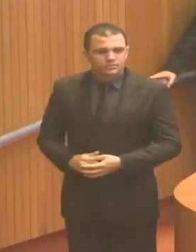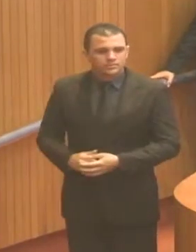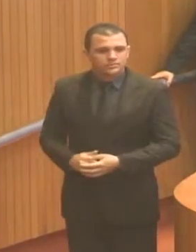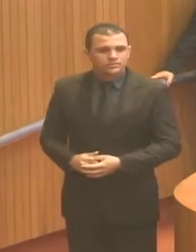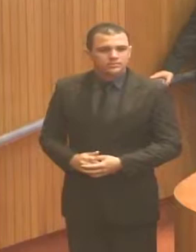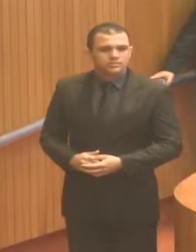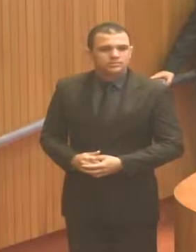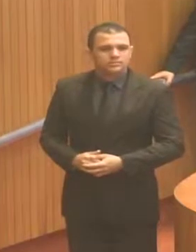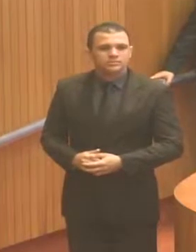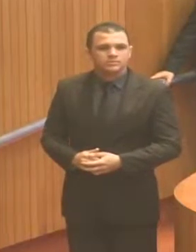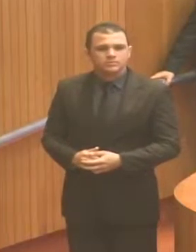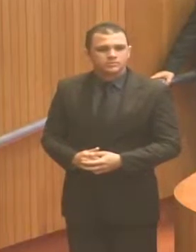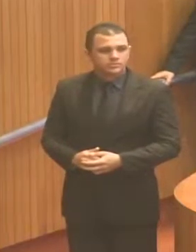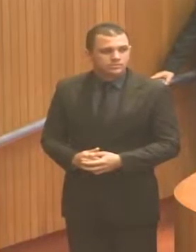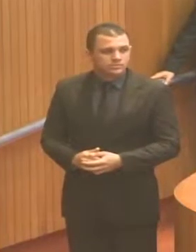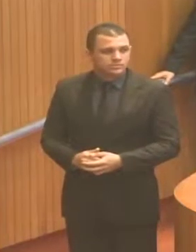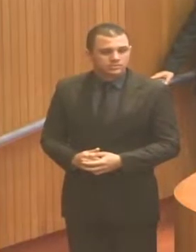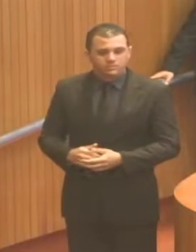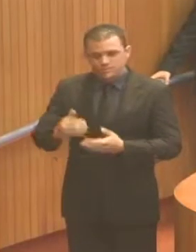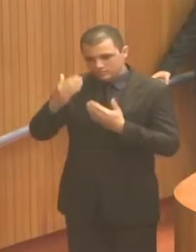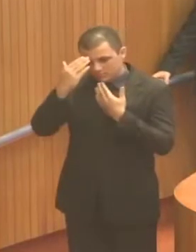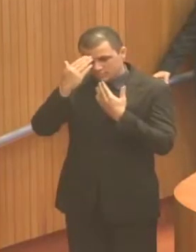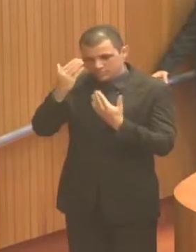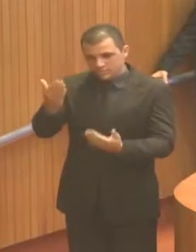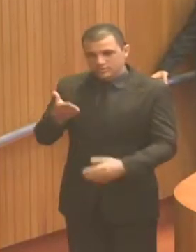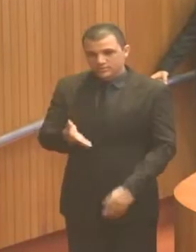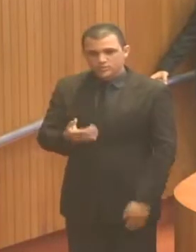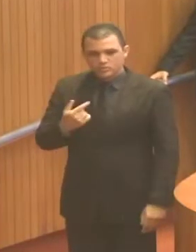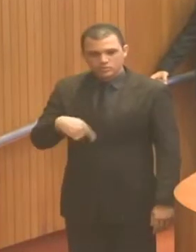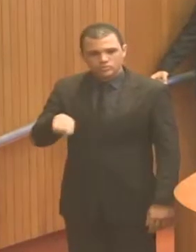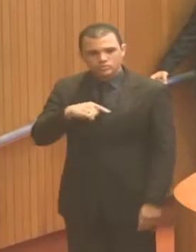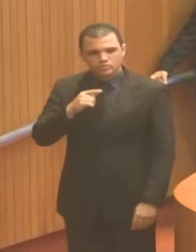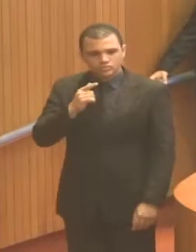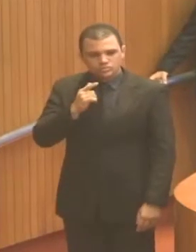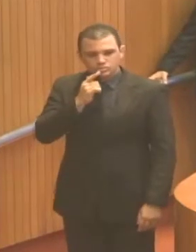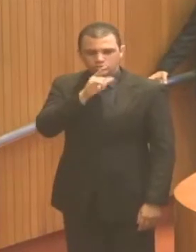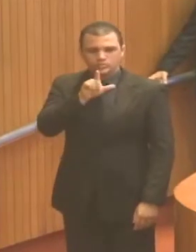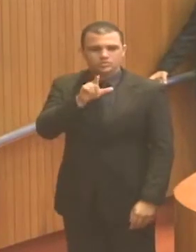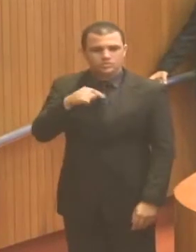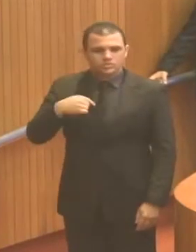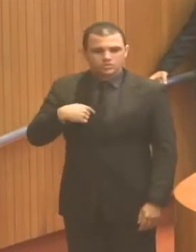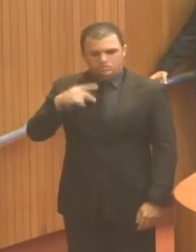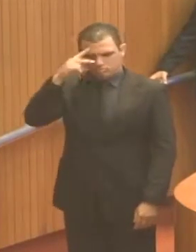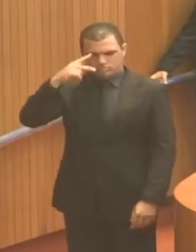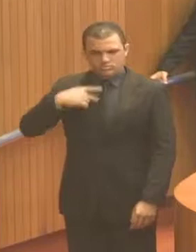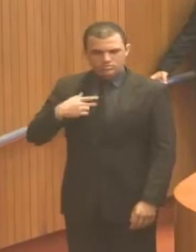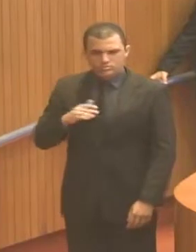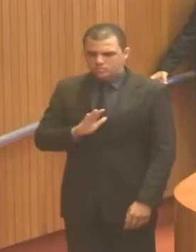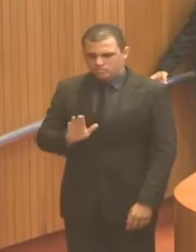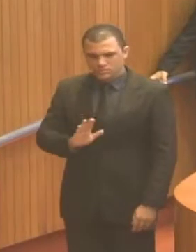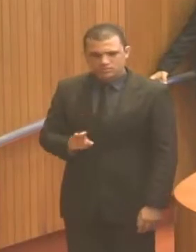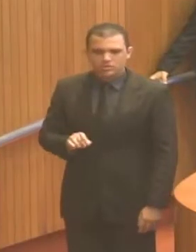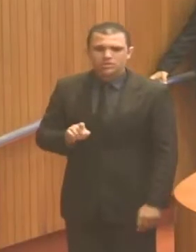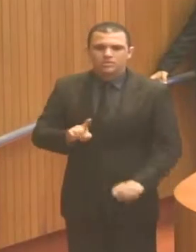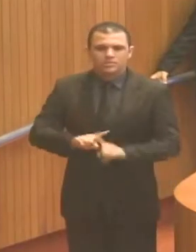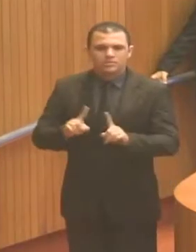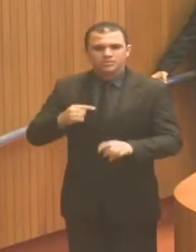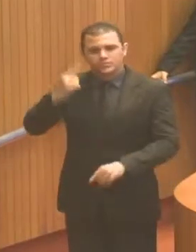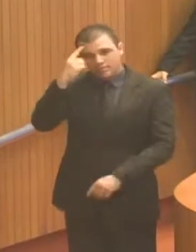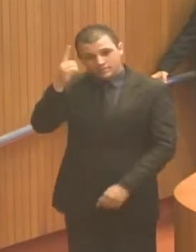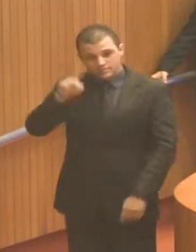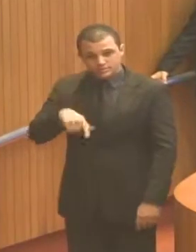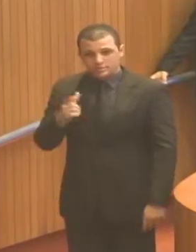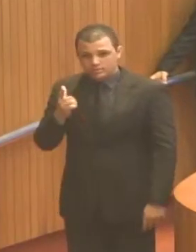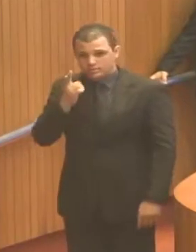essa vitória que eu não considero minha pessoal, mas considero uma vitória do